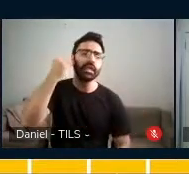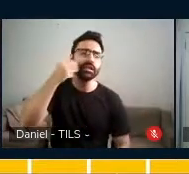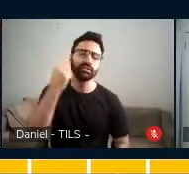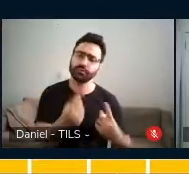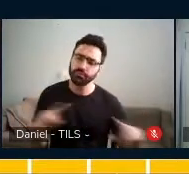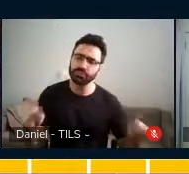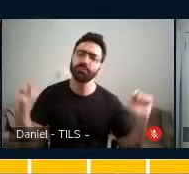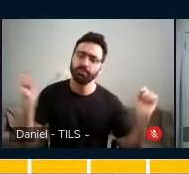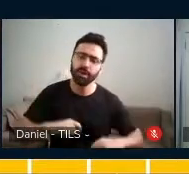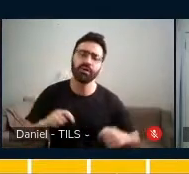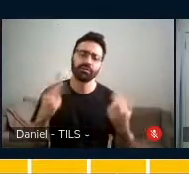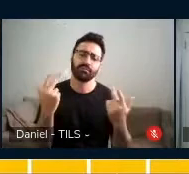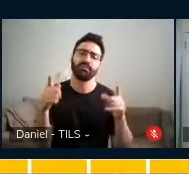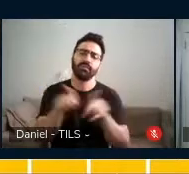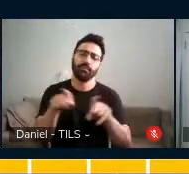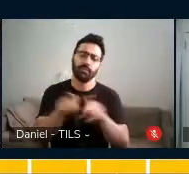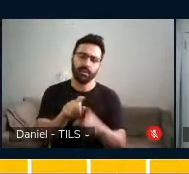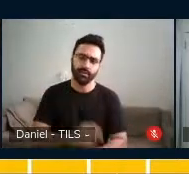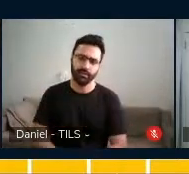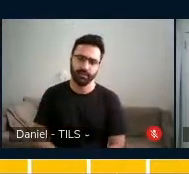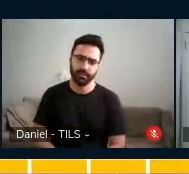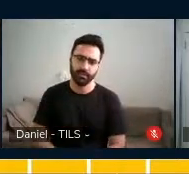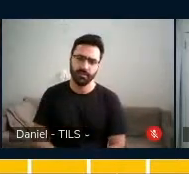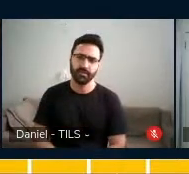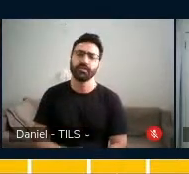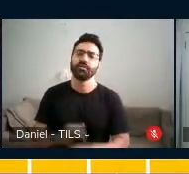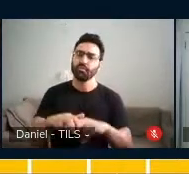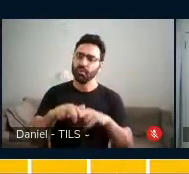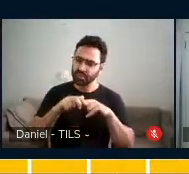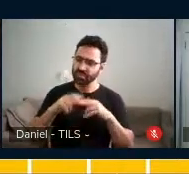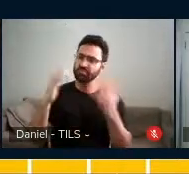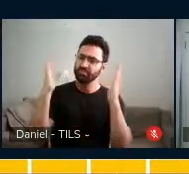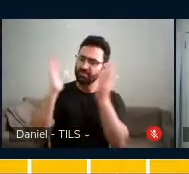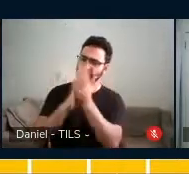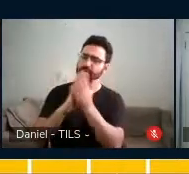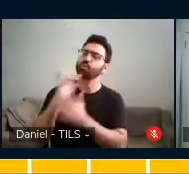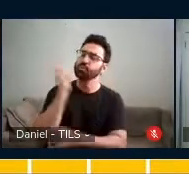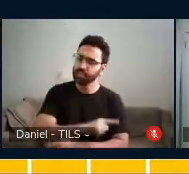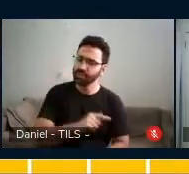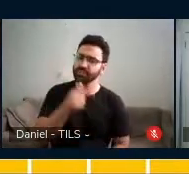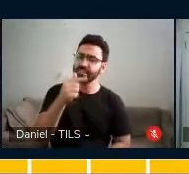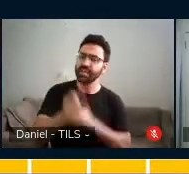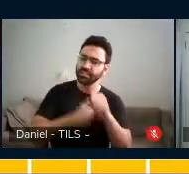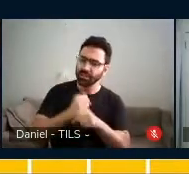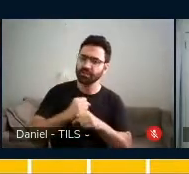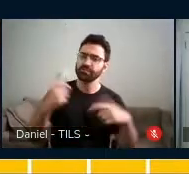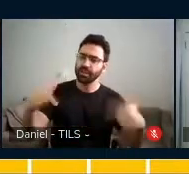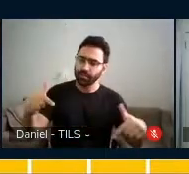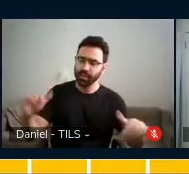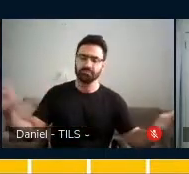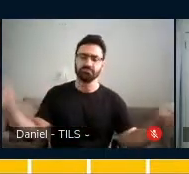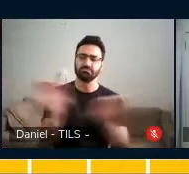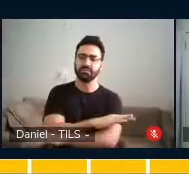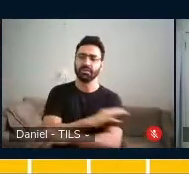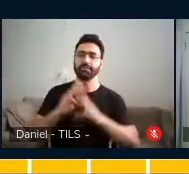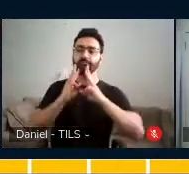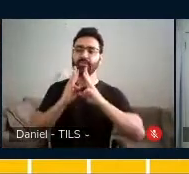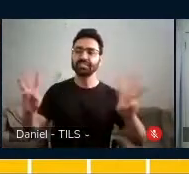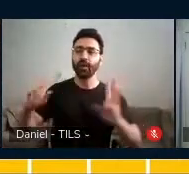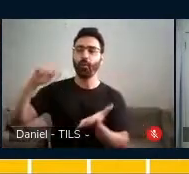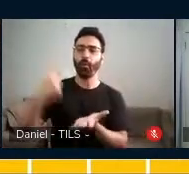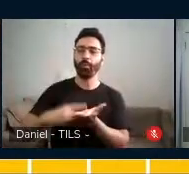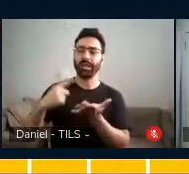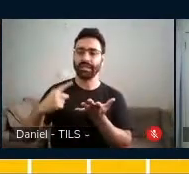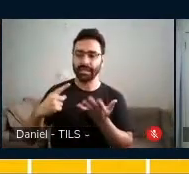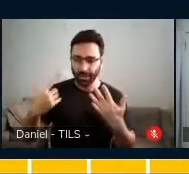o que a gente vai fazer agora, missão cumprida, Tati. Sete anos de trabalho, missão cumprida. O que a gente